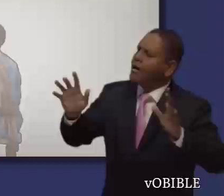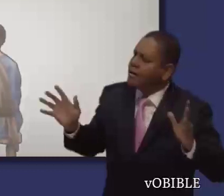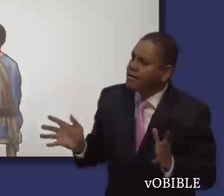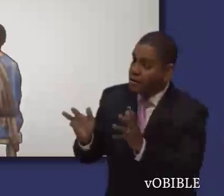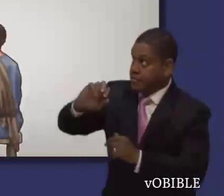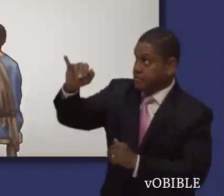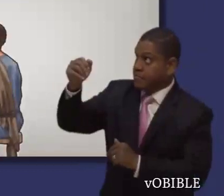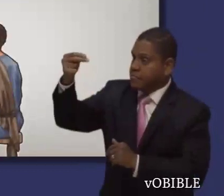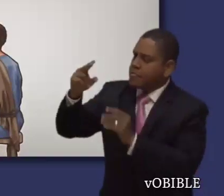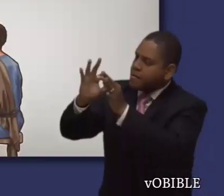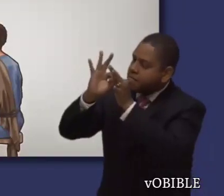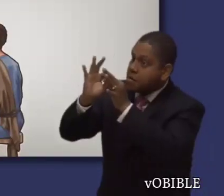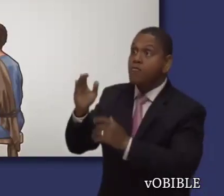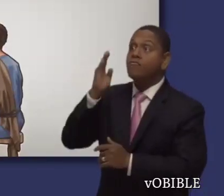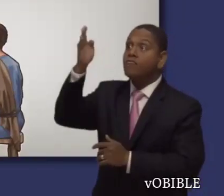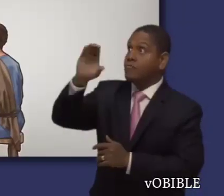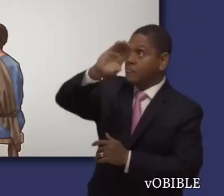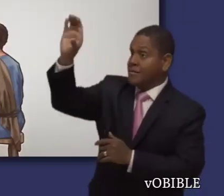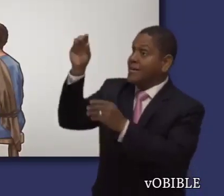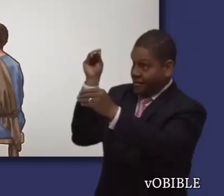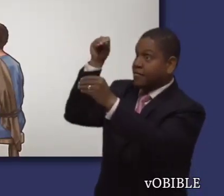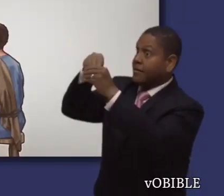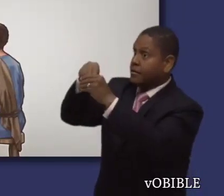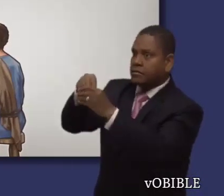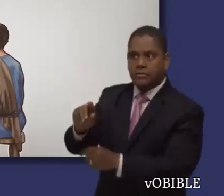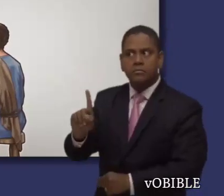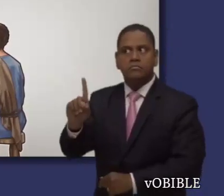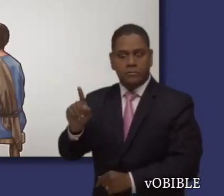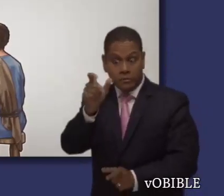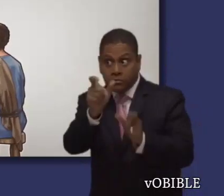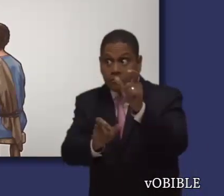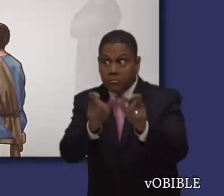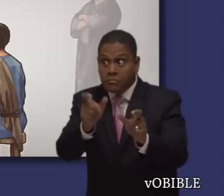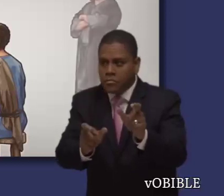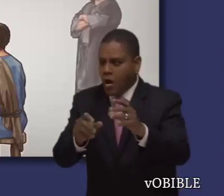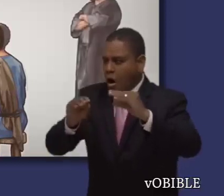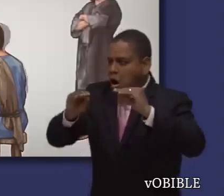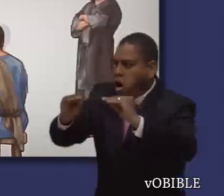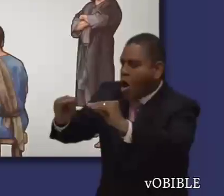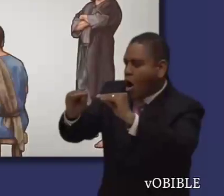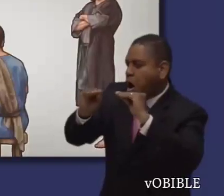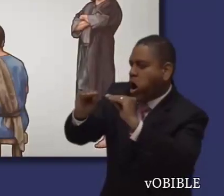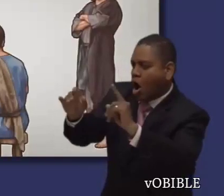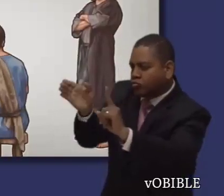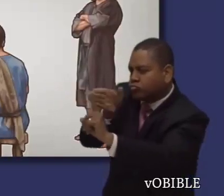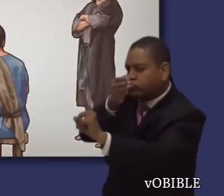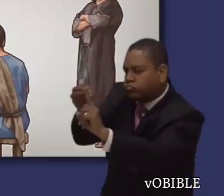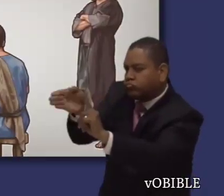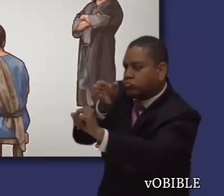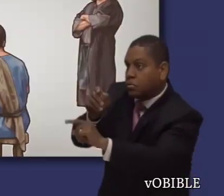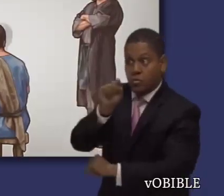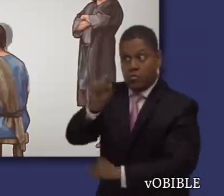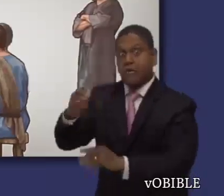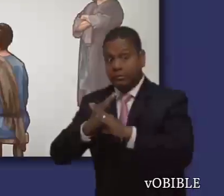La segunda carta de Pedro anima a los cristianos ungidos a que aseguren su llamada celestial, a que tengan mucho cuidado con los